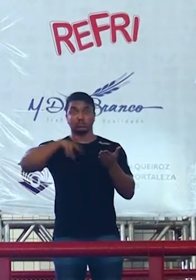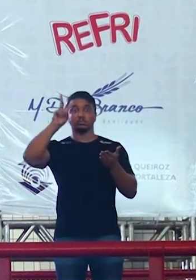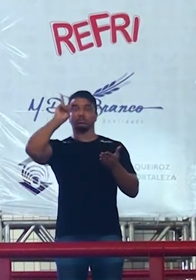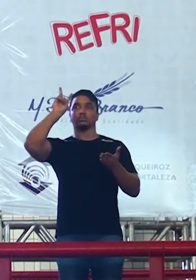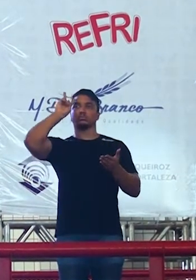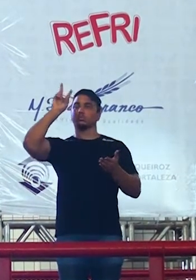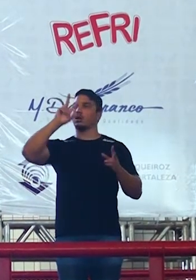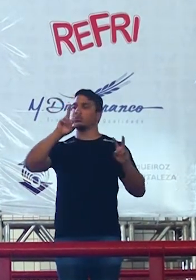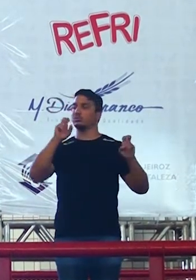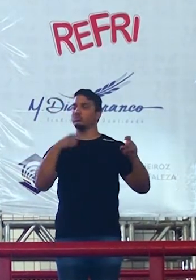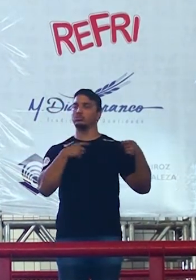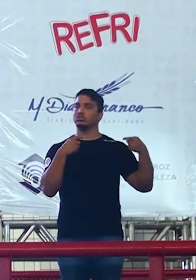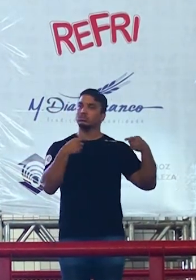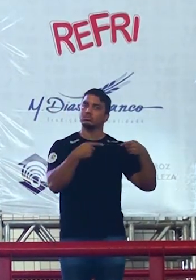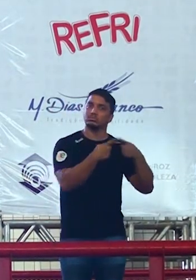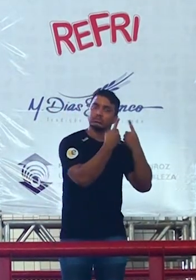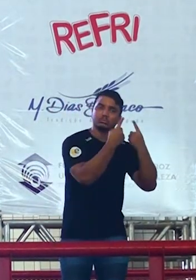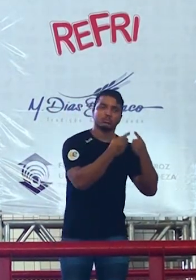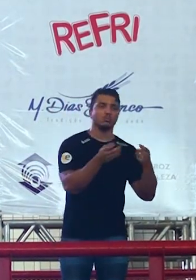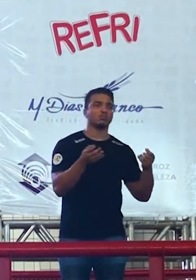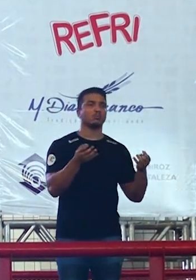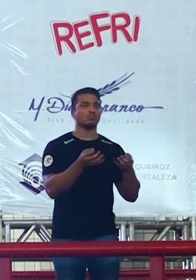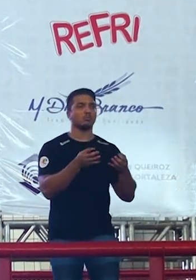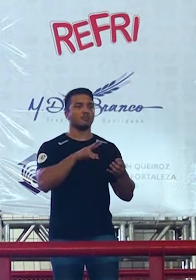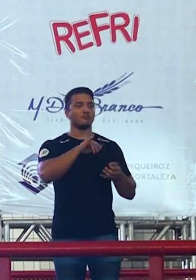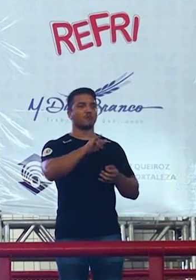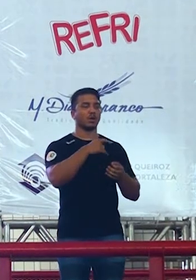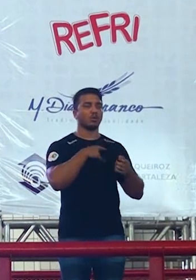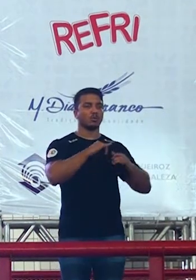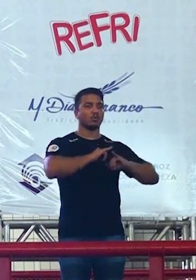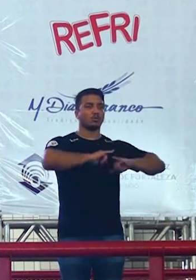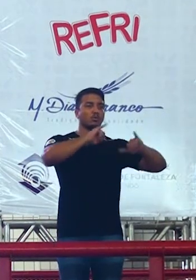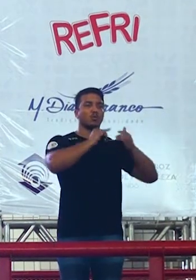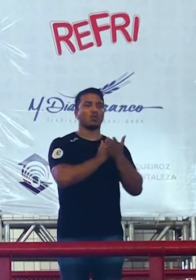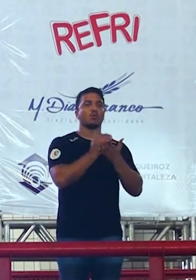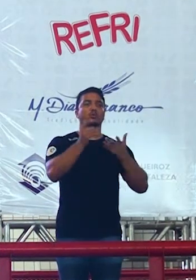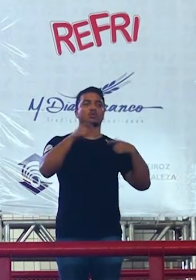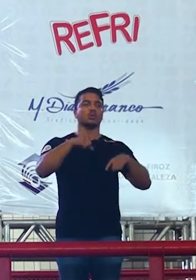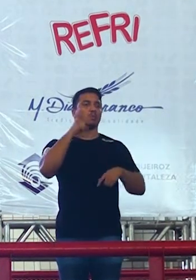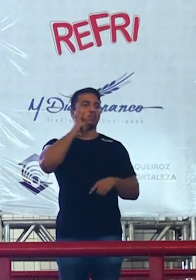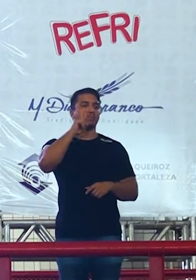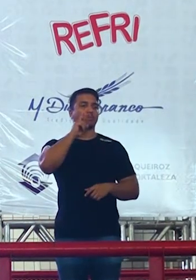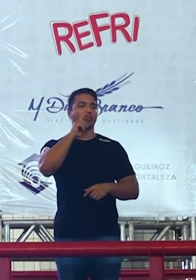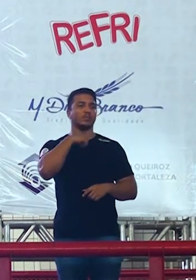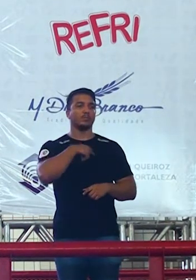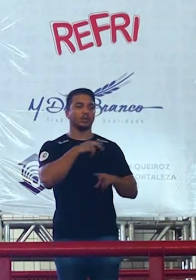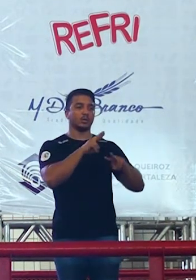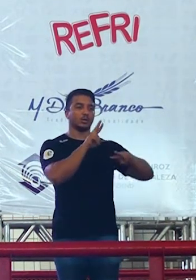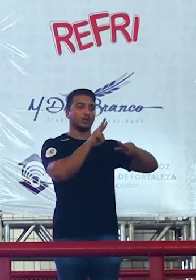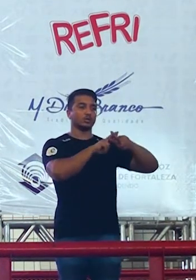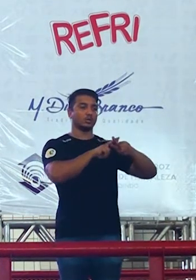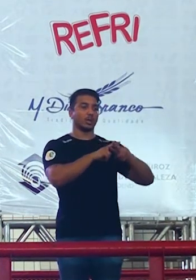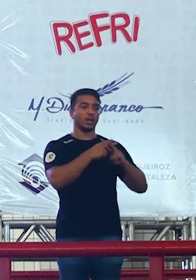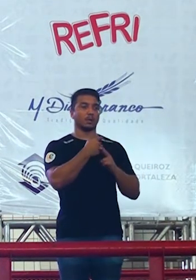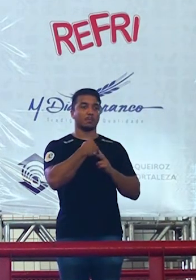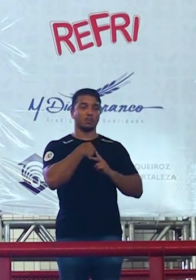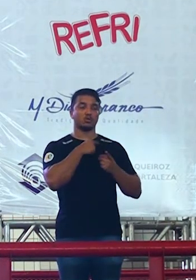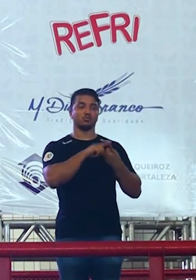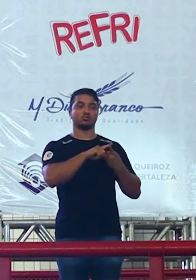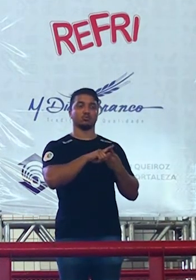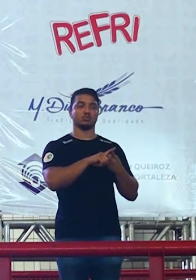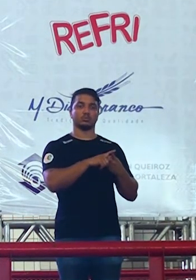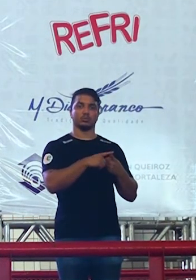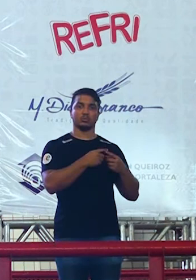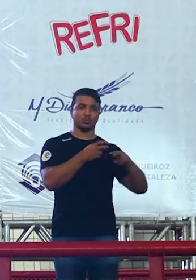opa eu vou colocar uma campanha que surgiu nos Estados Unidos hashtag me too pessoal pode disputar o